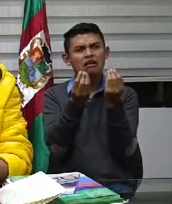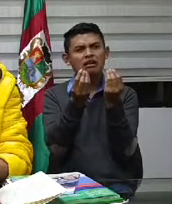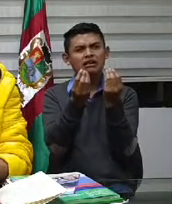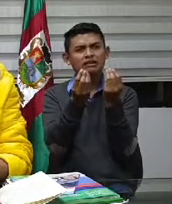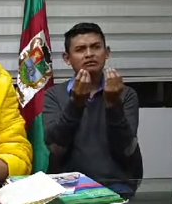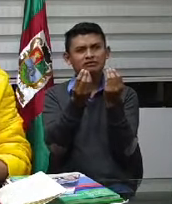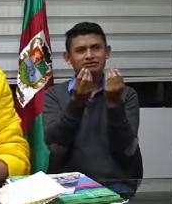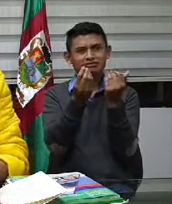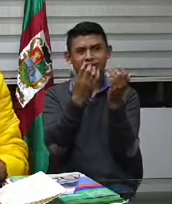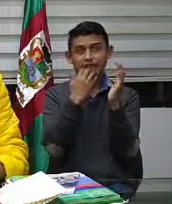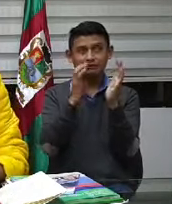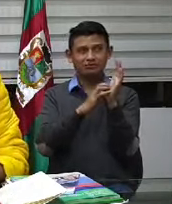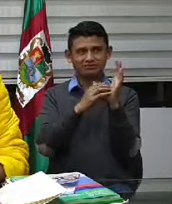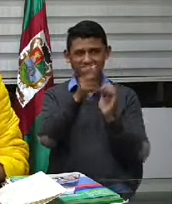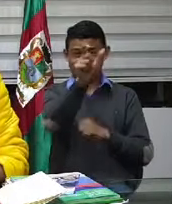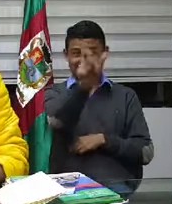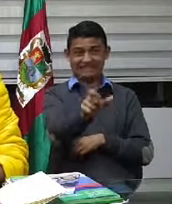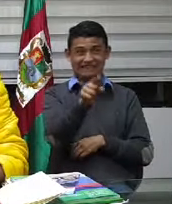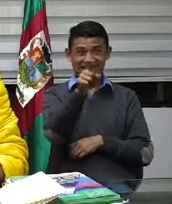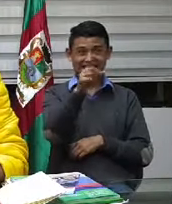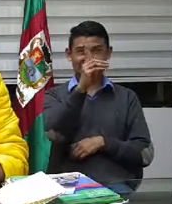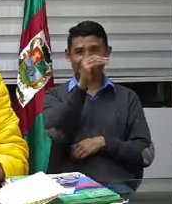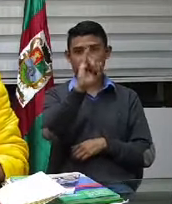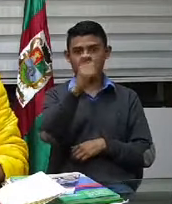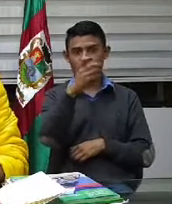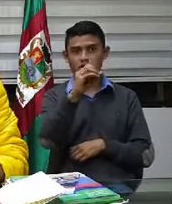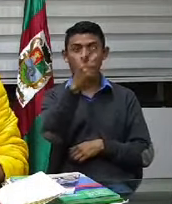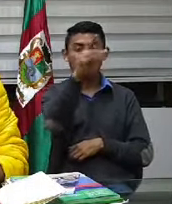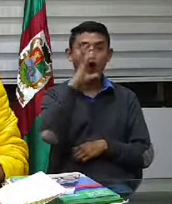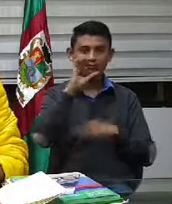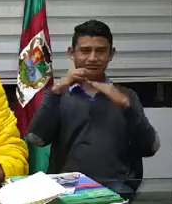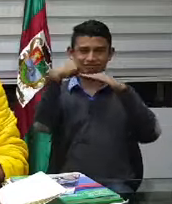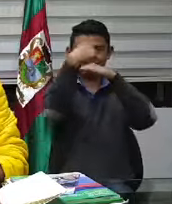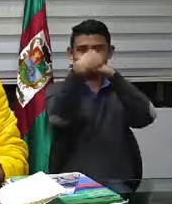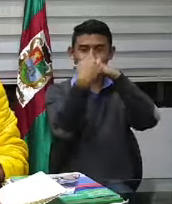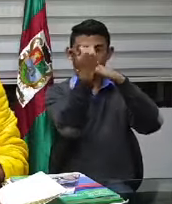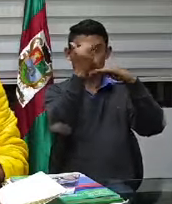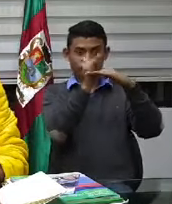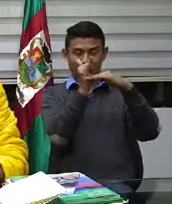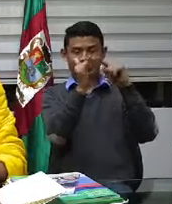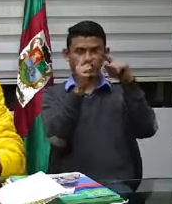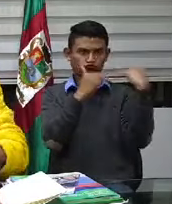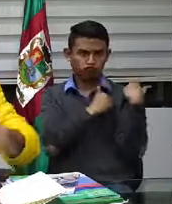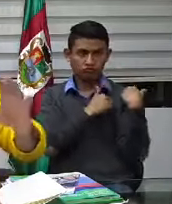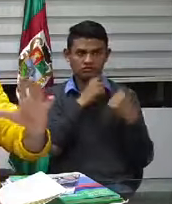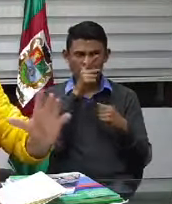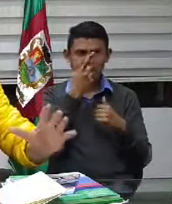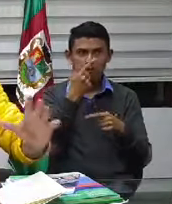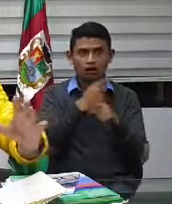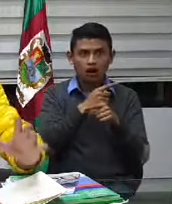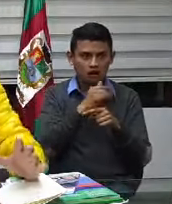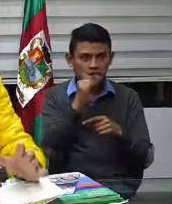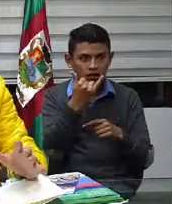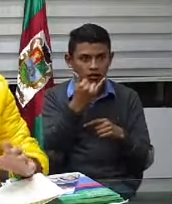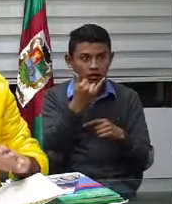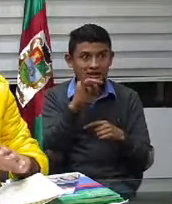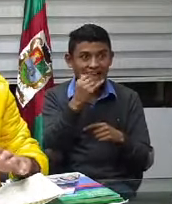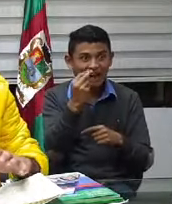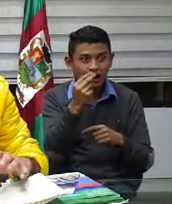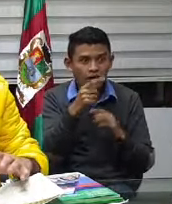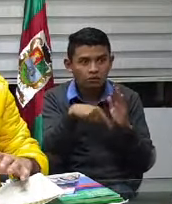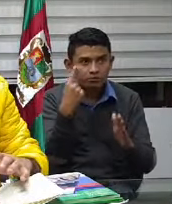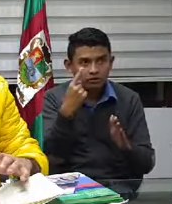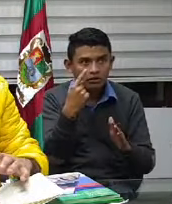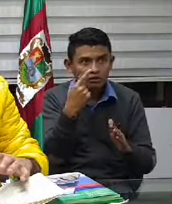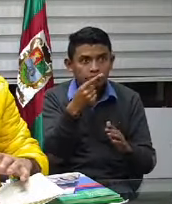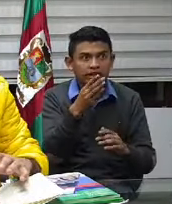le hacemos una prueba rápida y resulta que el sin síntomas sale positivo ahí comienza otra escalera